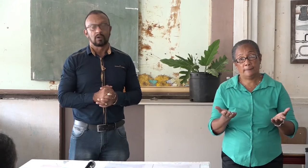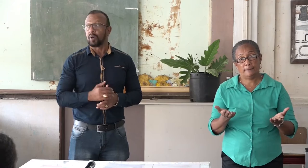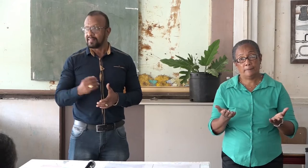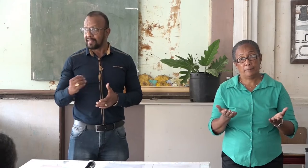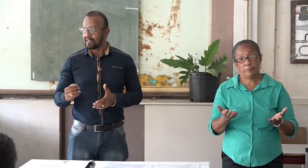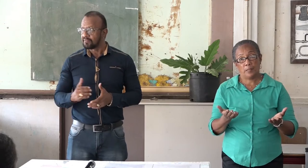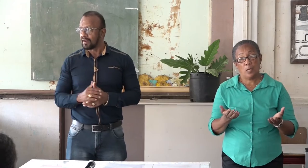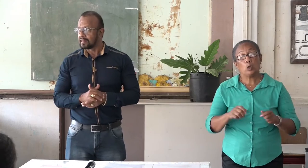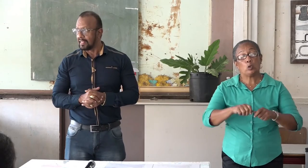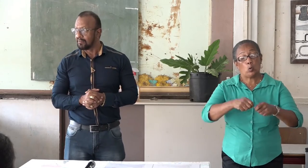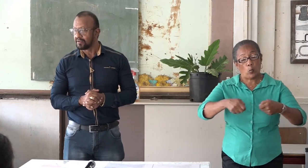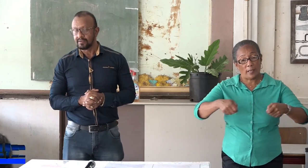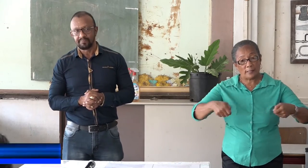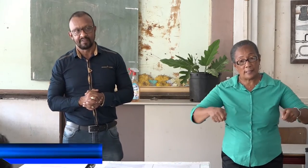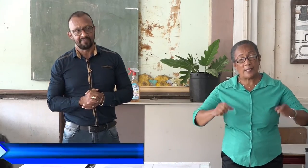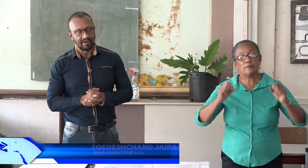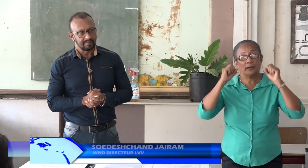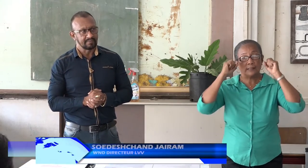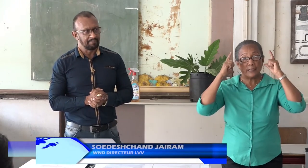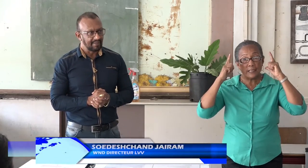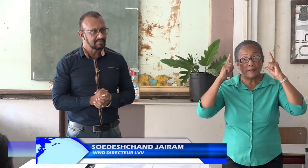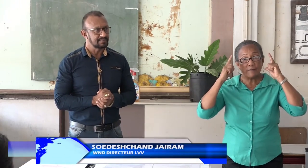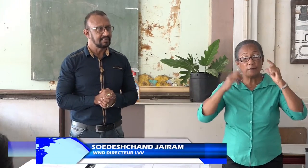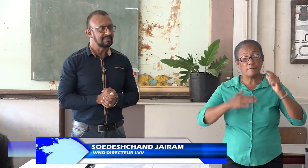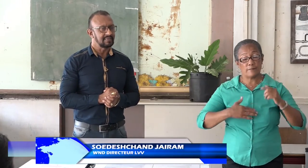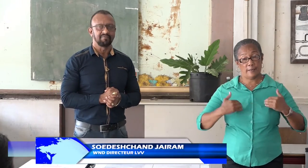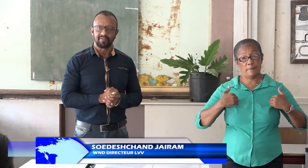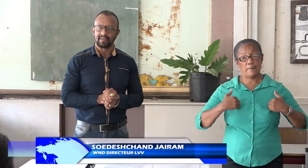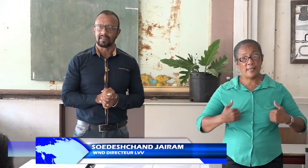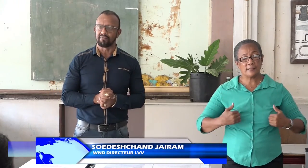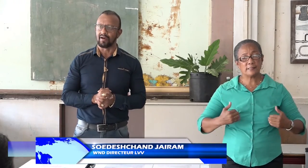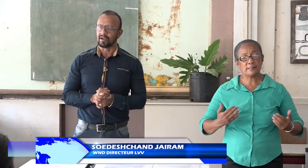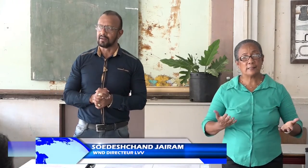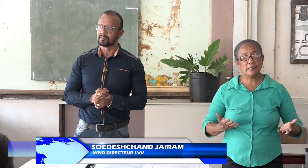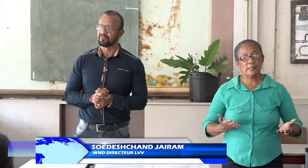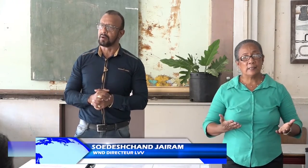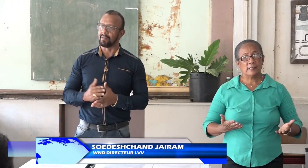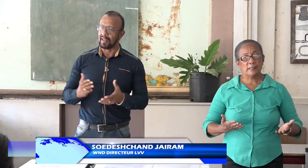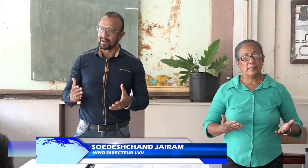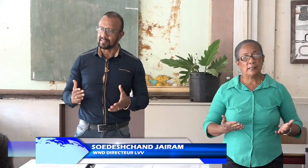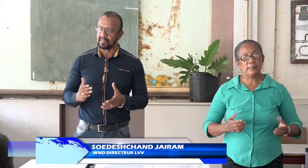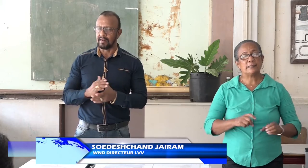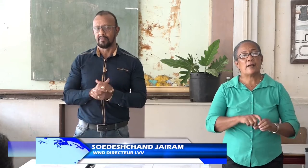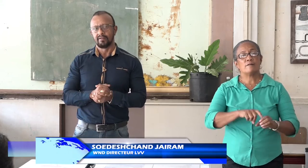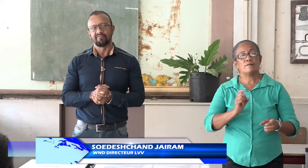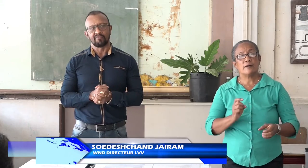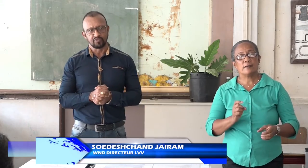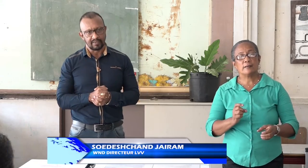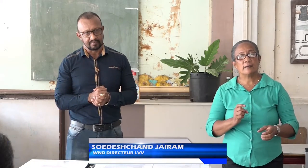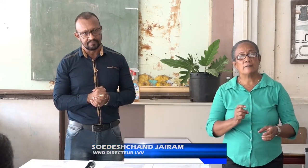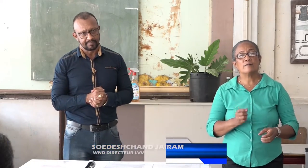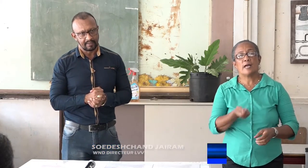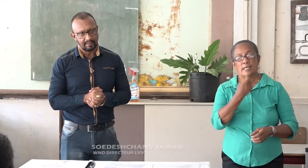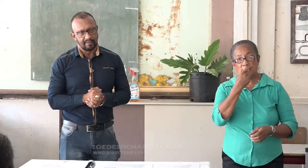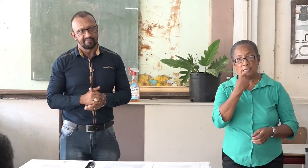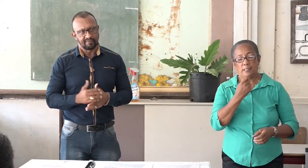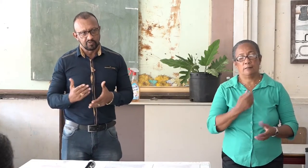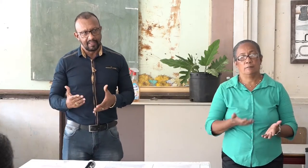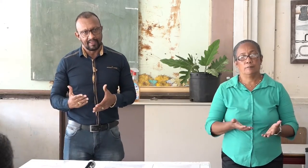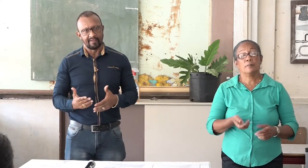De kwaliteit van het leven van de mens is in feite afhankelijk voor een belangrijk deel van voeding